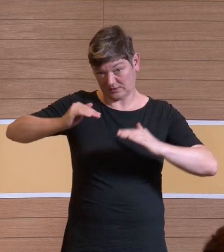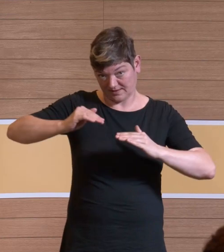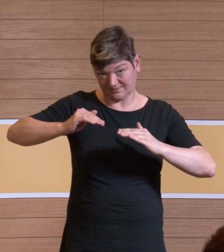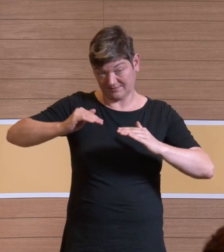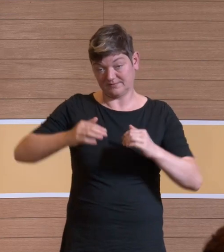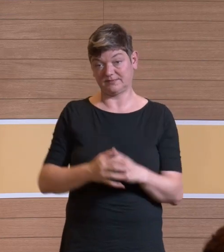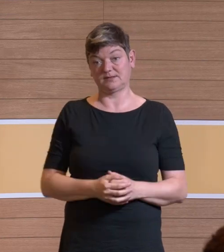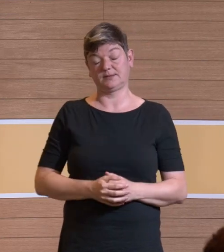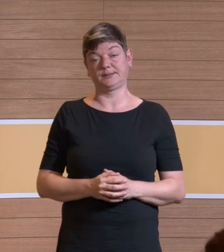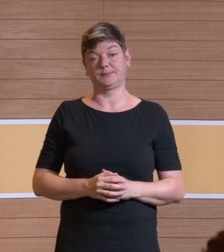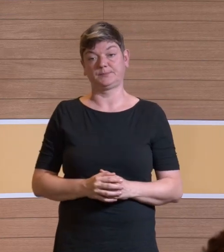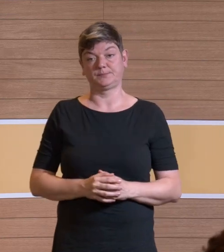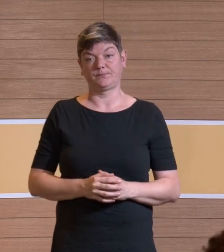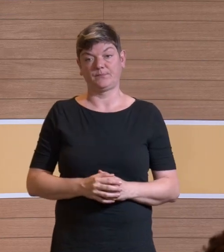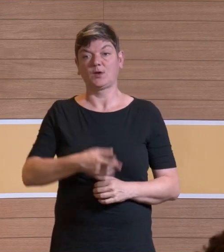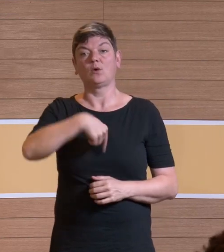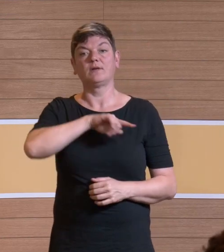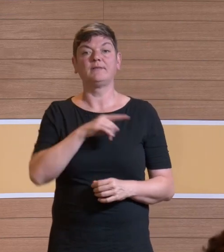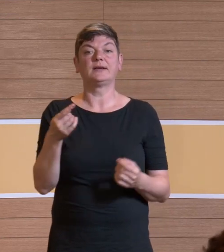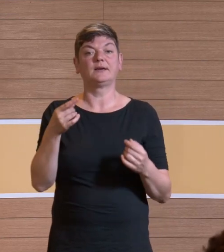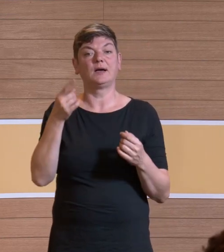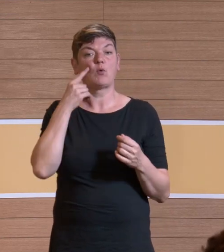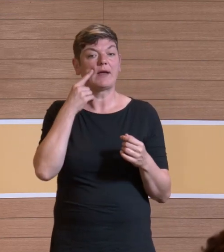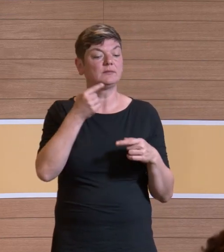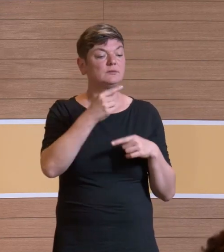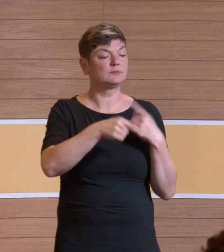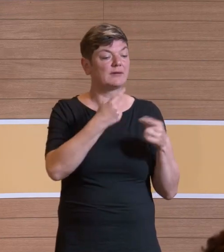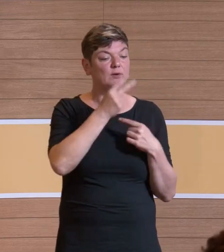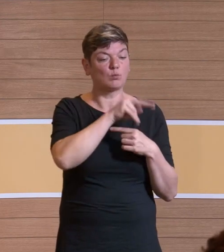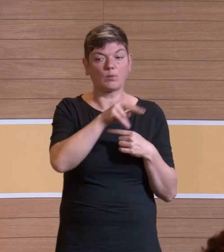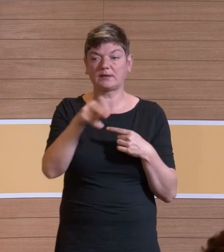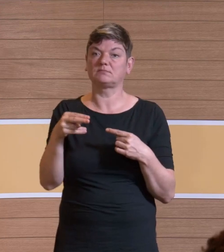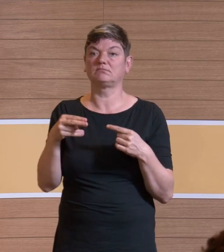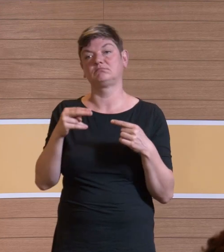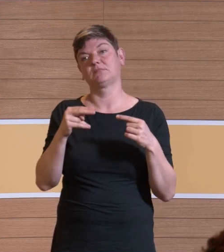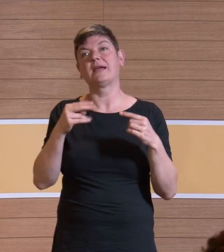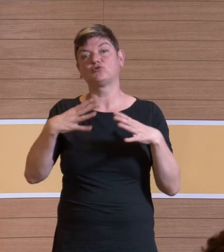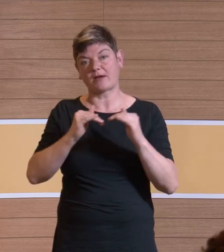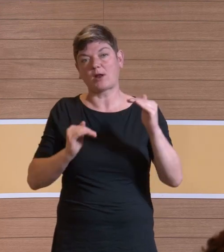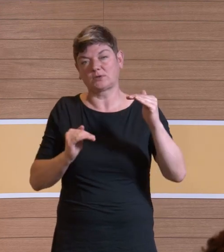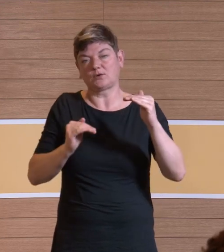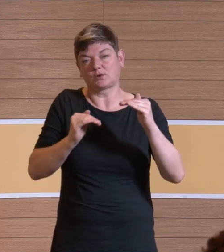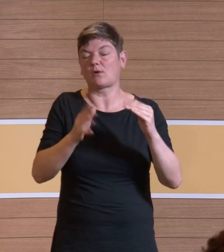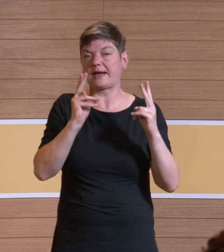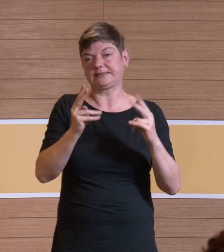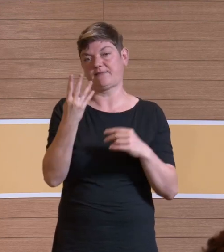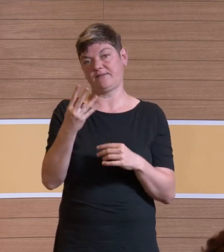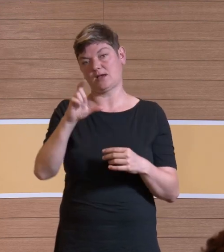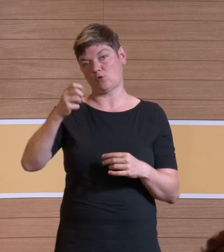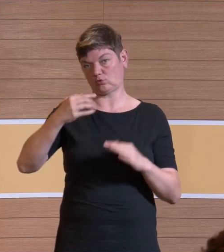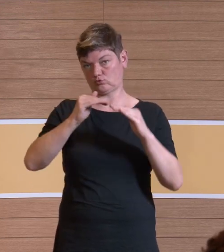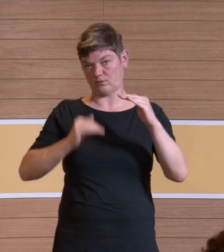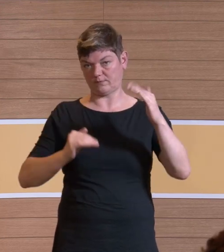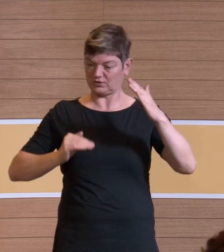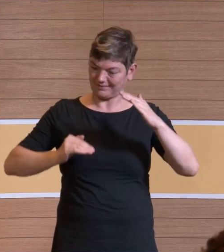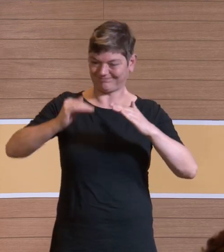Und für uns, nach allem, was realisiert wird, bleiben noch ungefähr bis zu vier Lokstufen über. Bedeutet